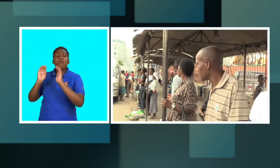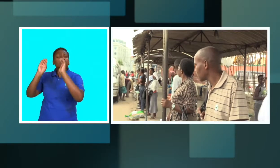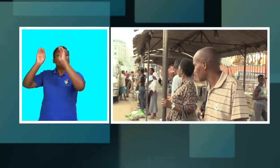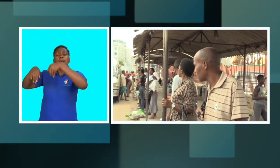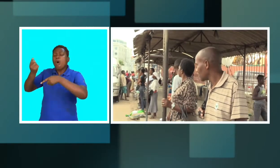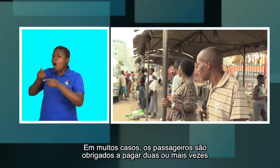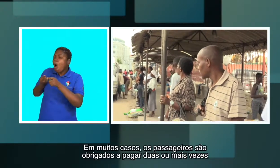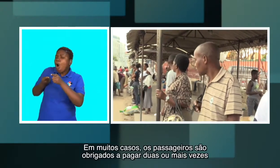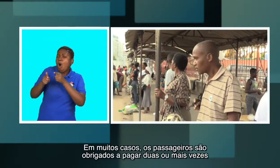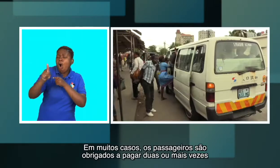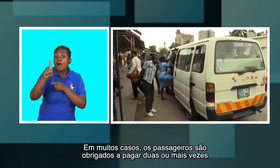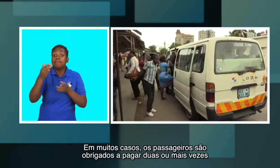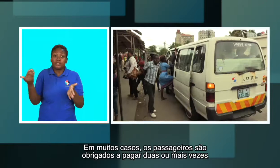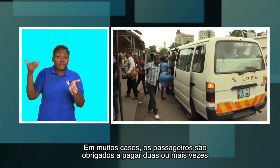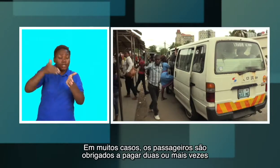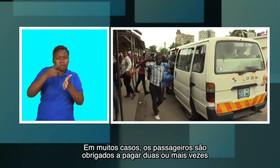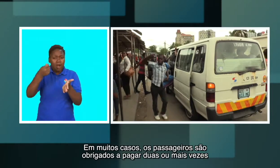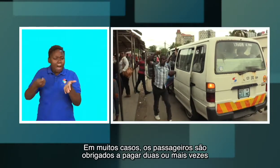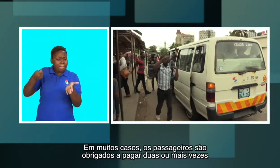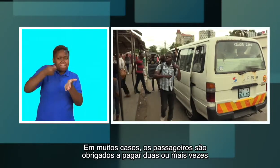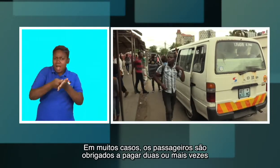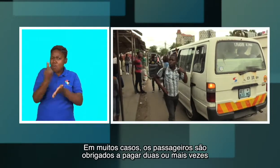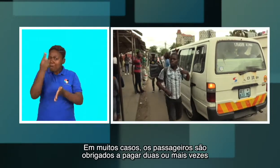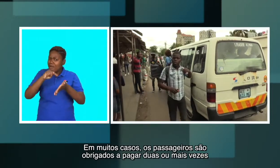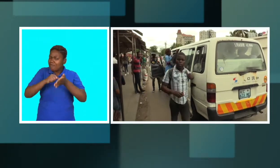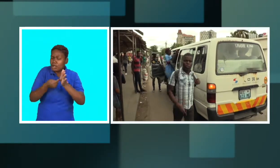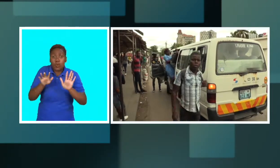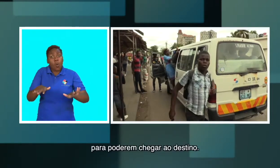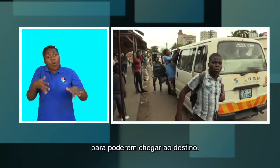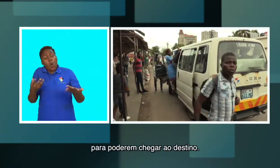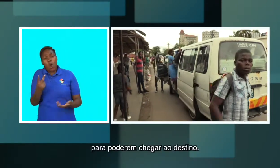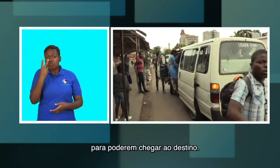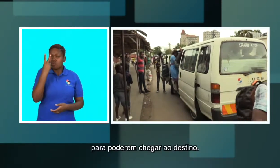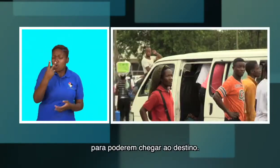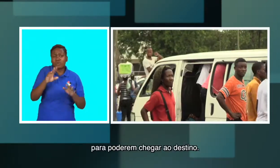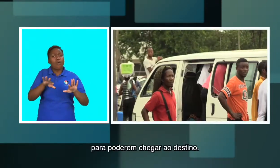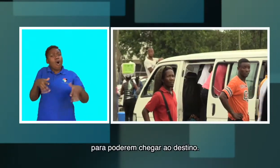Em muitos casos, os passageiros são obrigados a pagar duas ou mais vezes para poderem chegar ao destino.